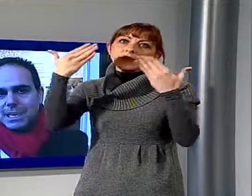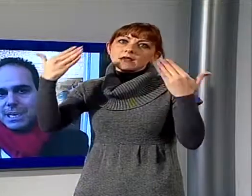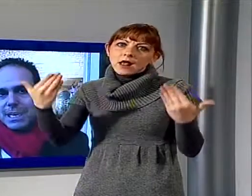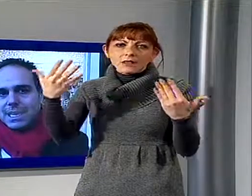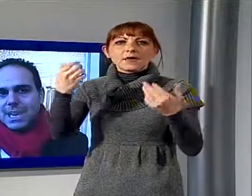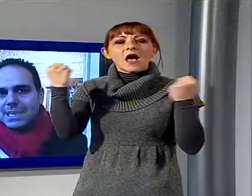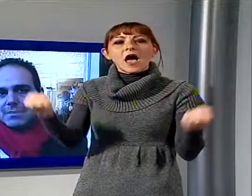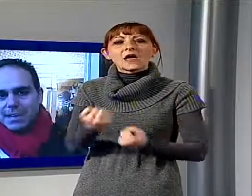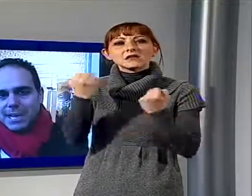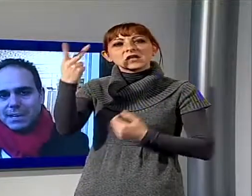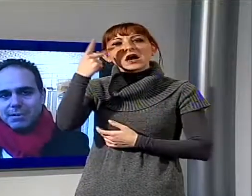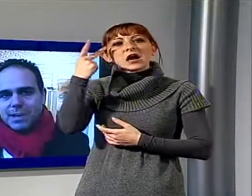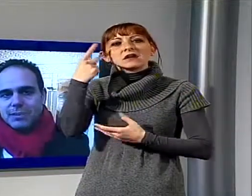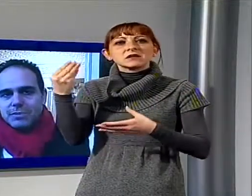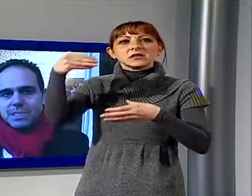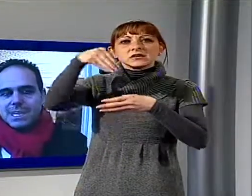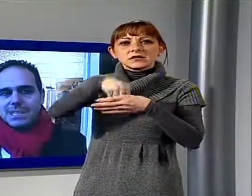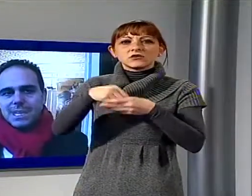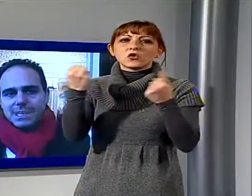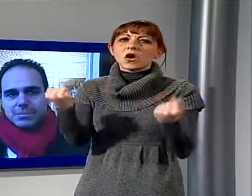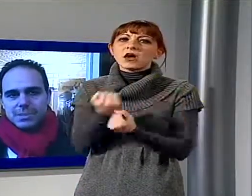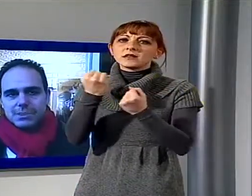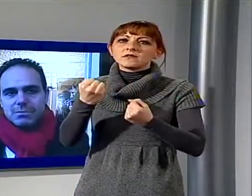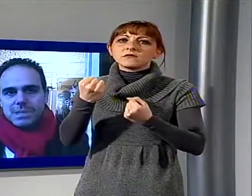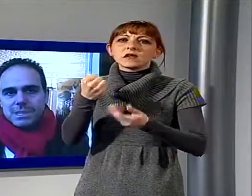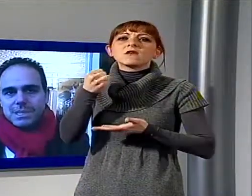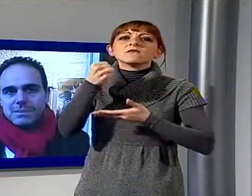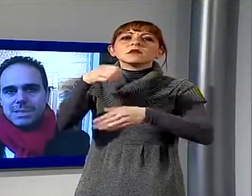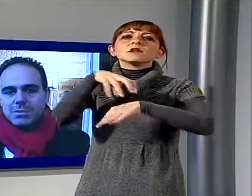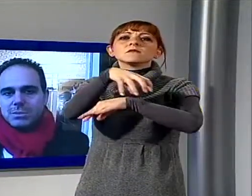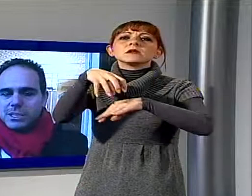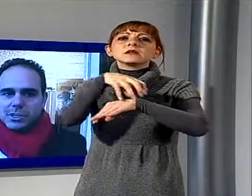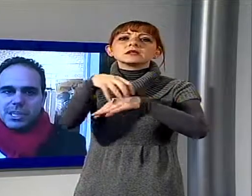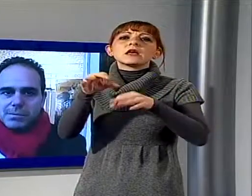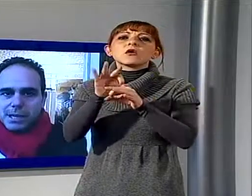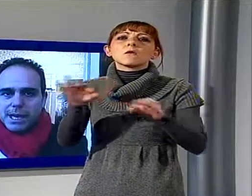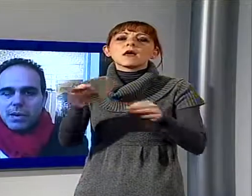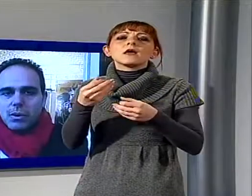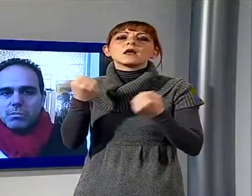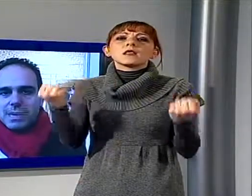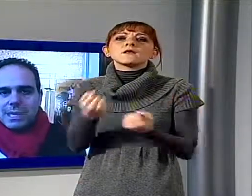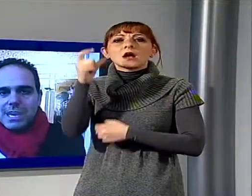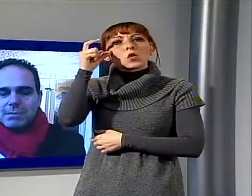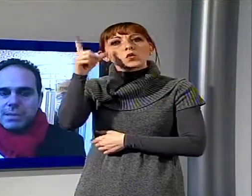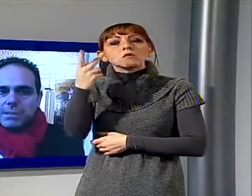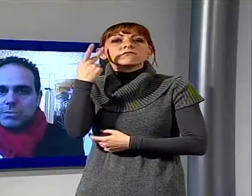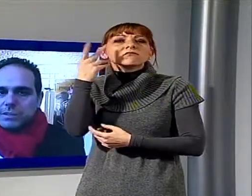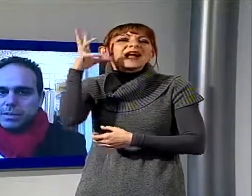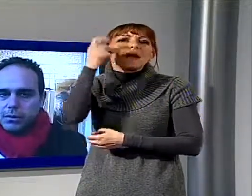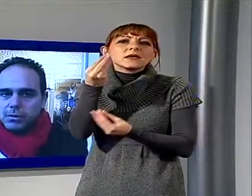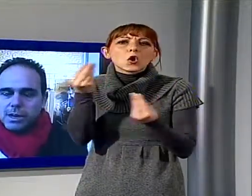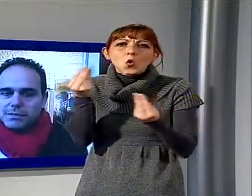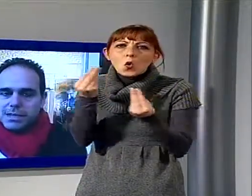nelle attività che verranno finanziate dal Ministero dei Bene e delle Attività Culturali, c'è da capire come, in che termini e